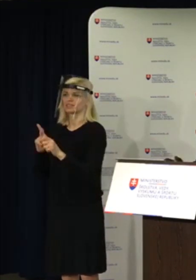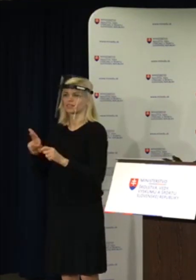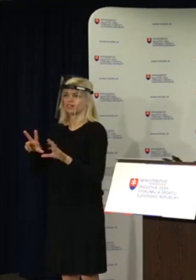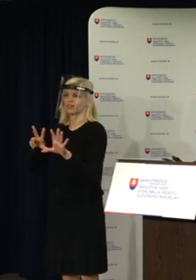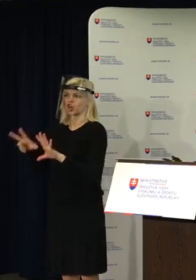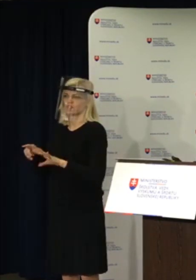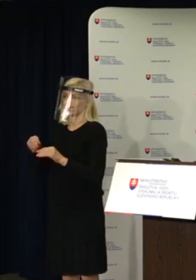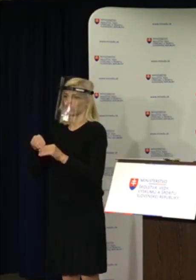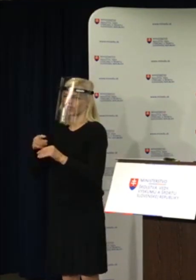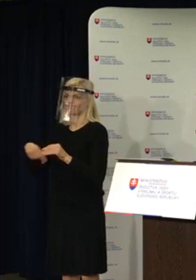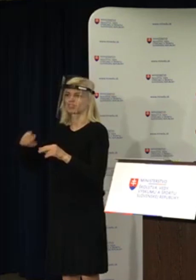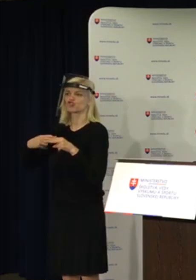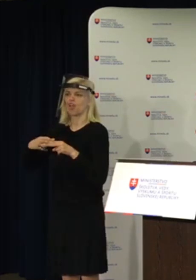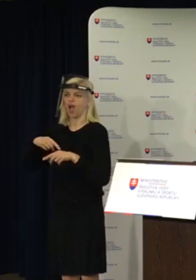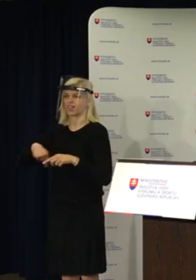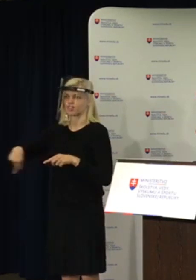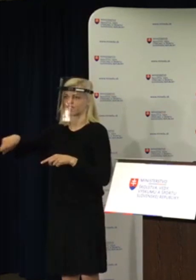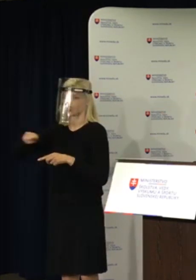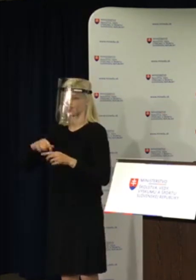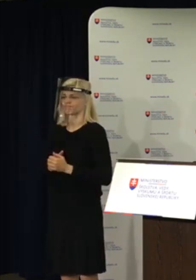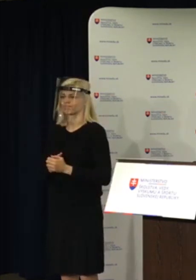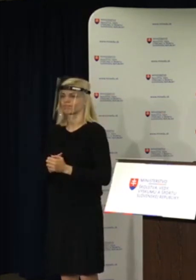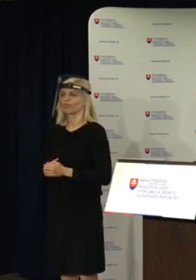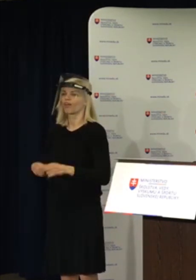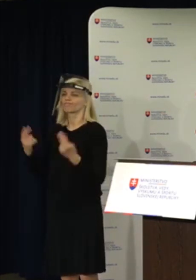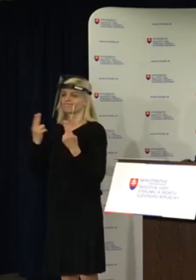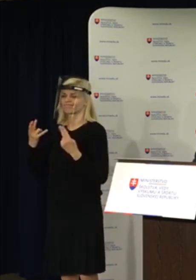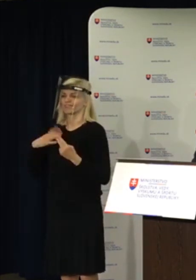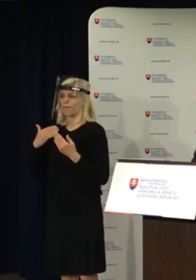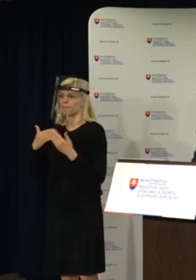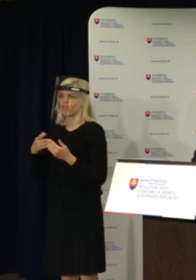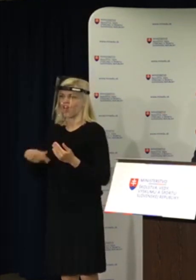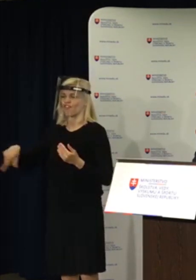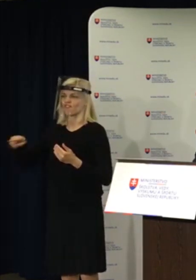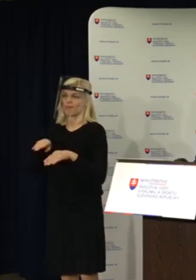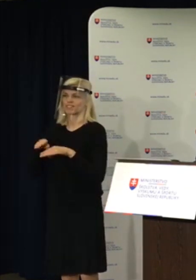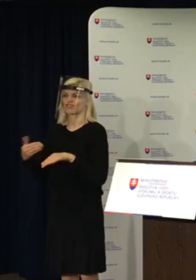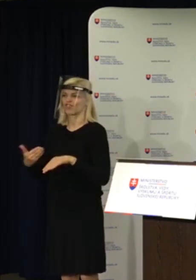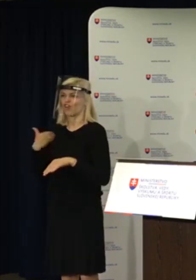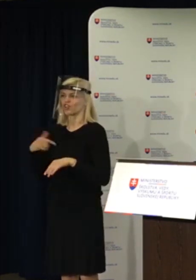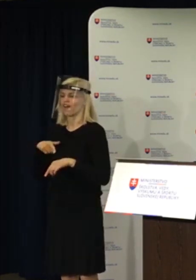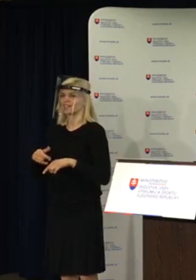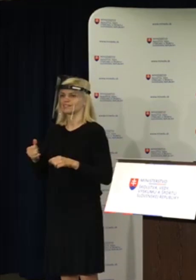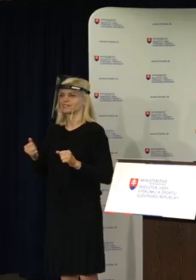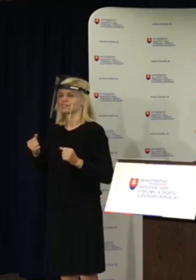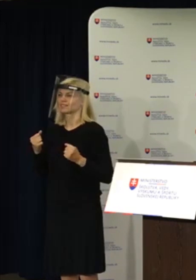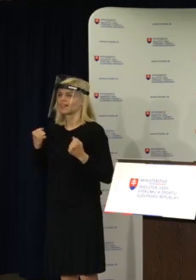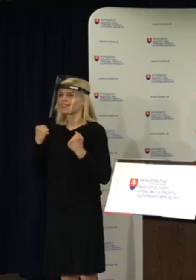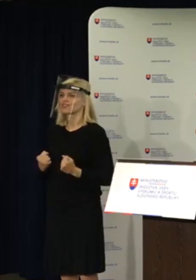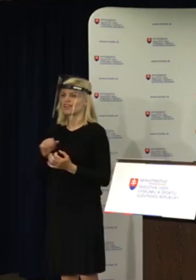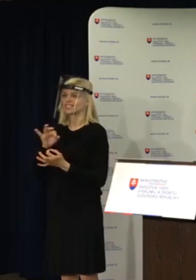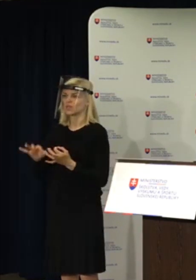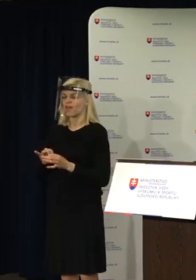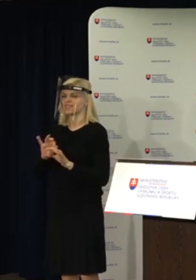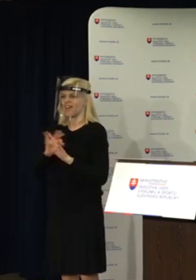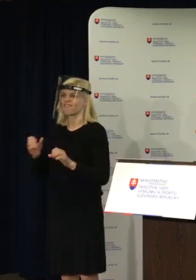A ja by som teraz chcel teda poďakovať aj celému týmu na škôlstve, že v tejto extrémnej napätej situácii to takto zvládli.